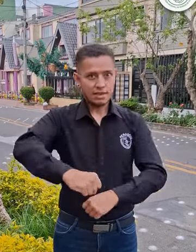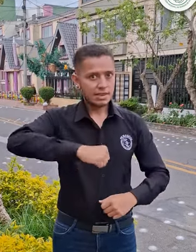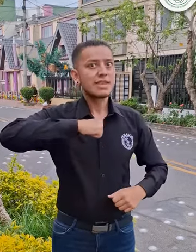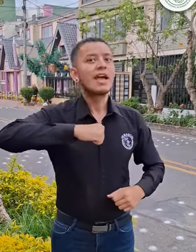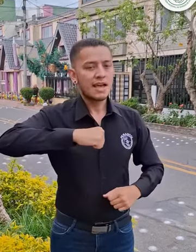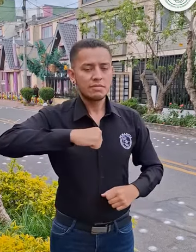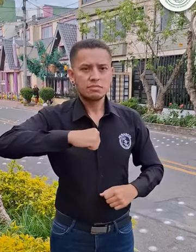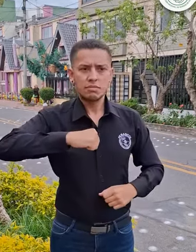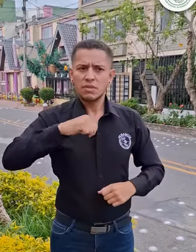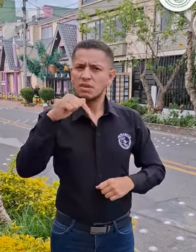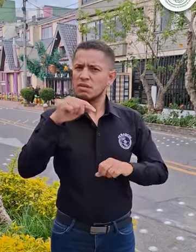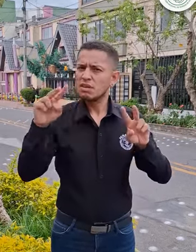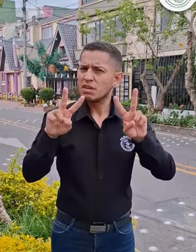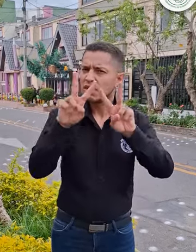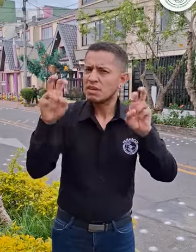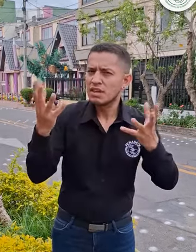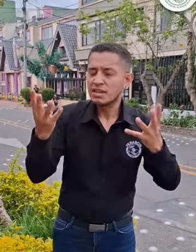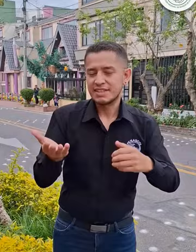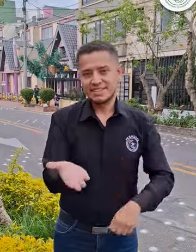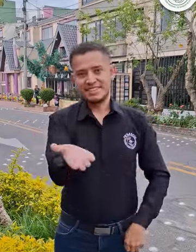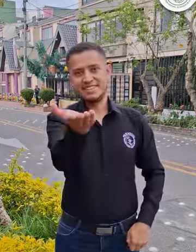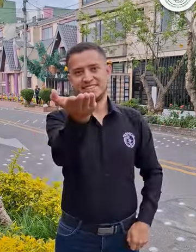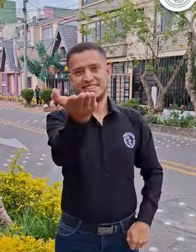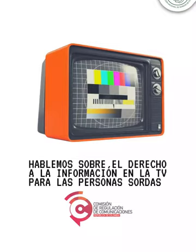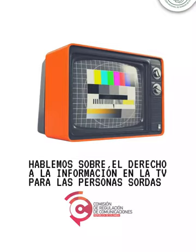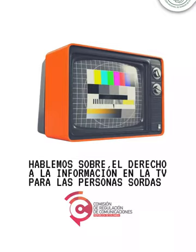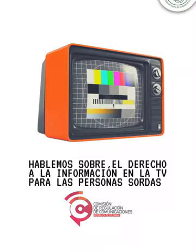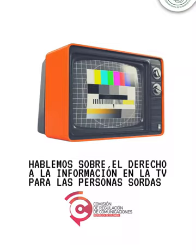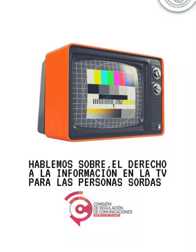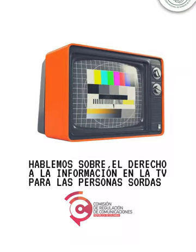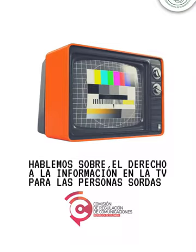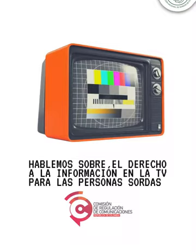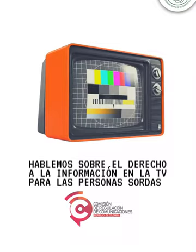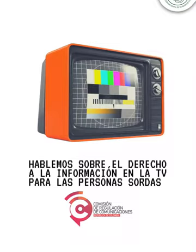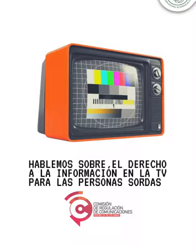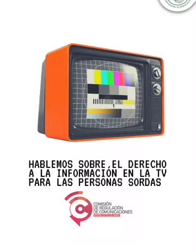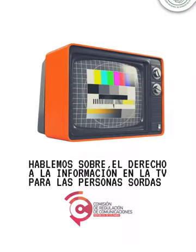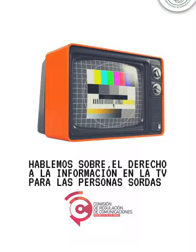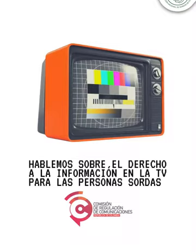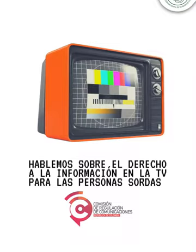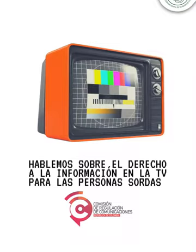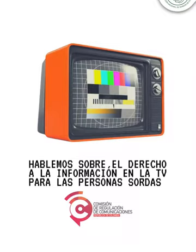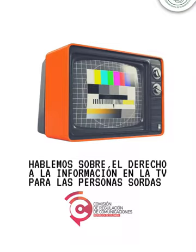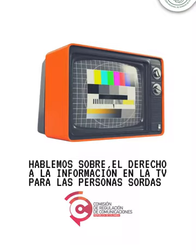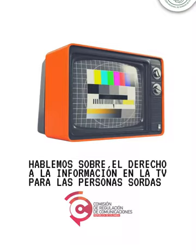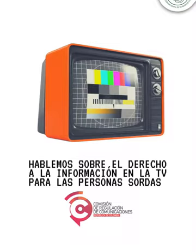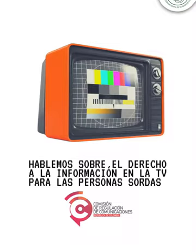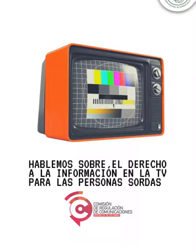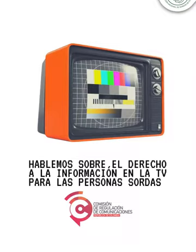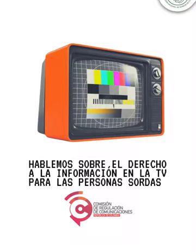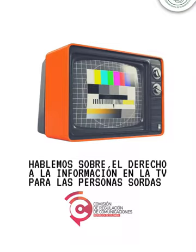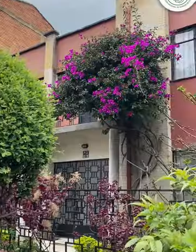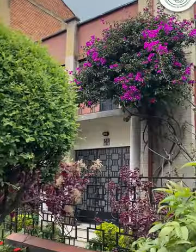90 minutos por los derechos. El tema será, hablemos sobre el derecho a la información en la televisión para las personas sordas.